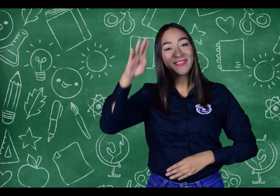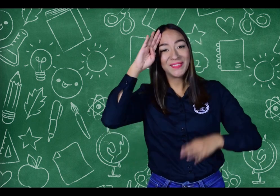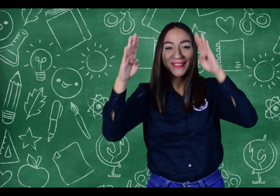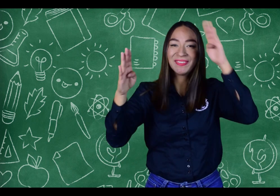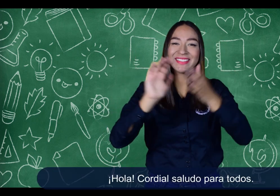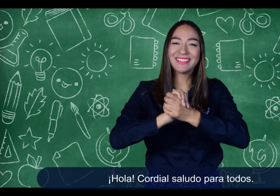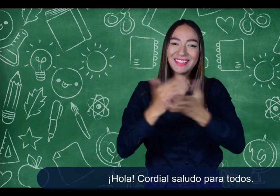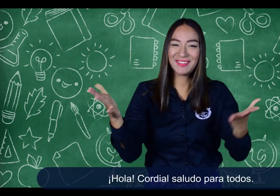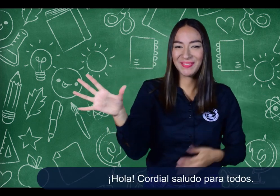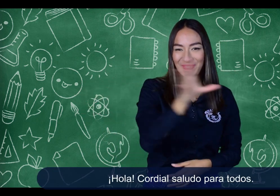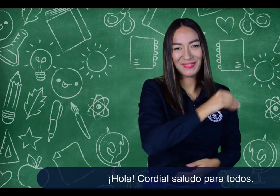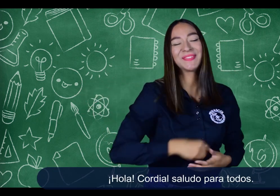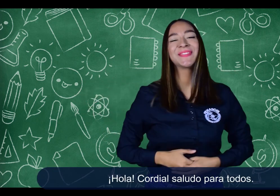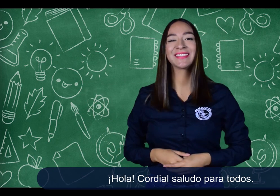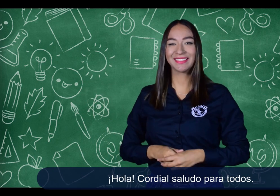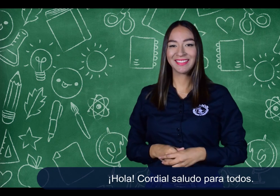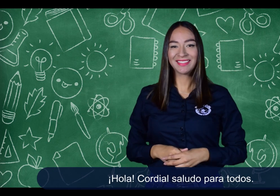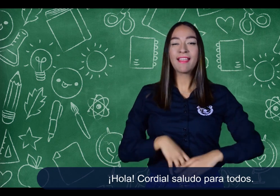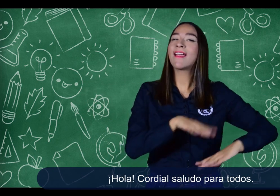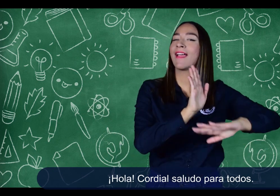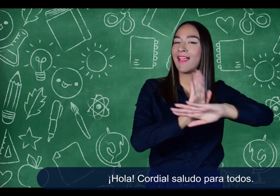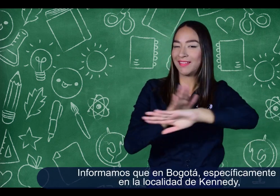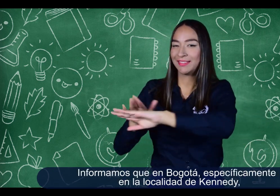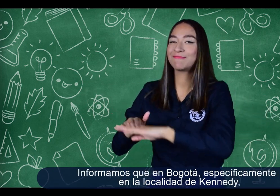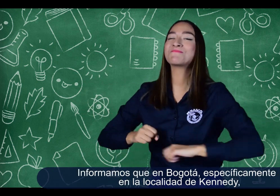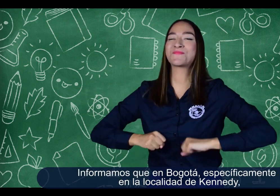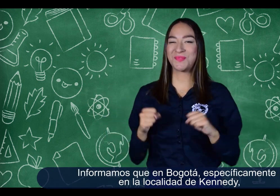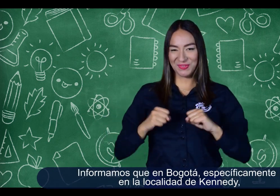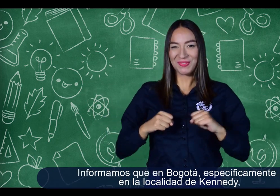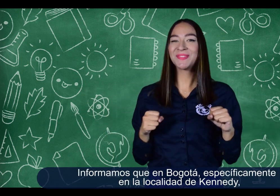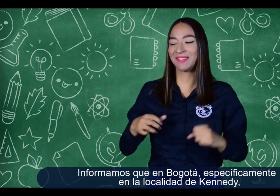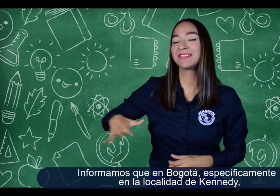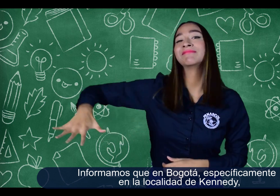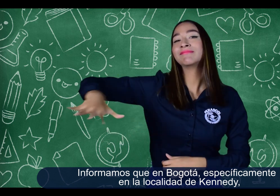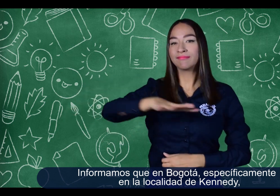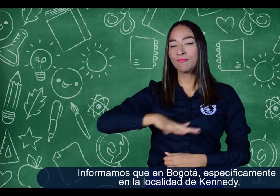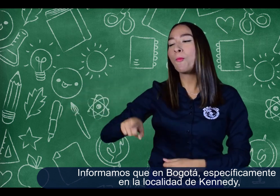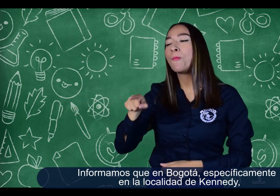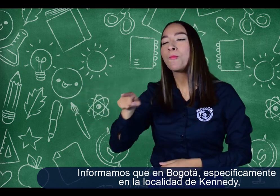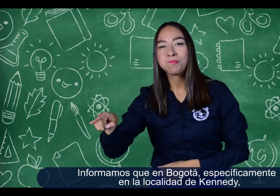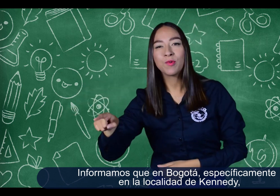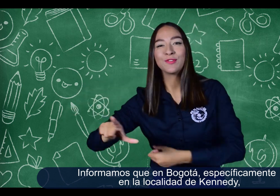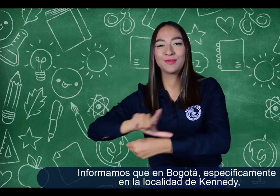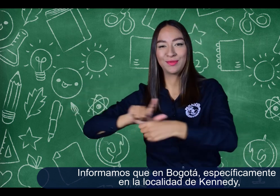Hola, cordial saludo para todos. Informamos que en Bogotá, específicamente en la localidad de Kennedy,